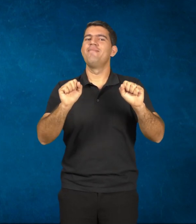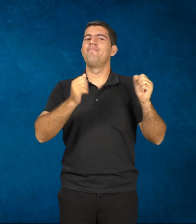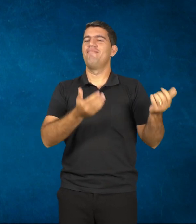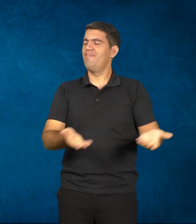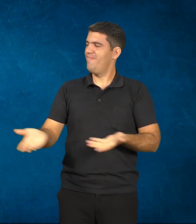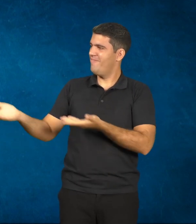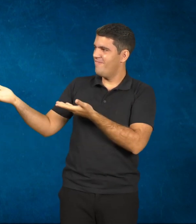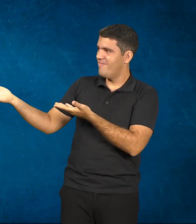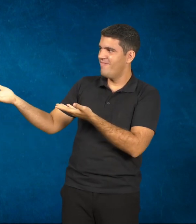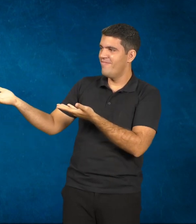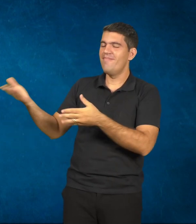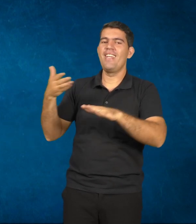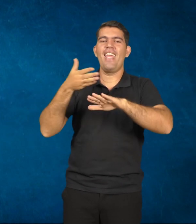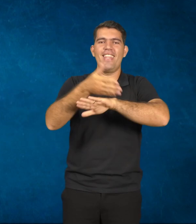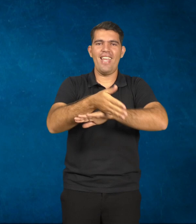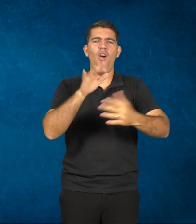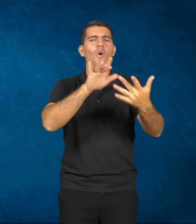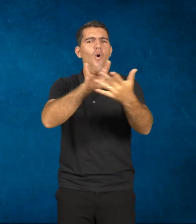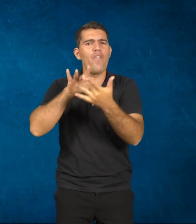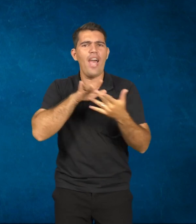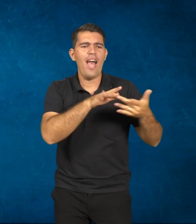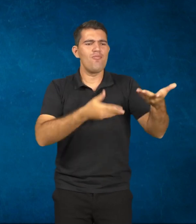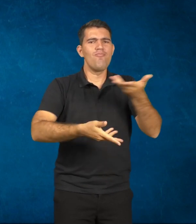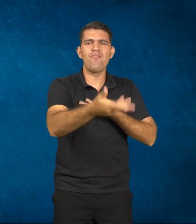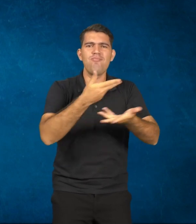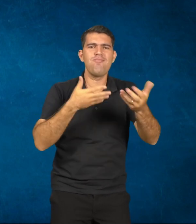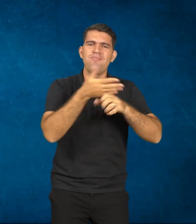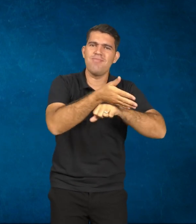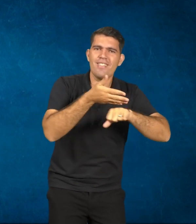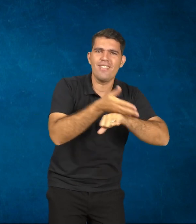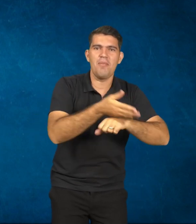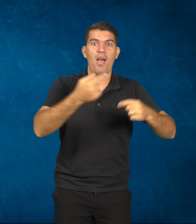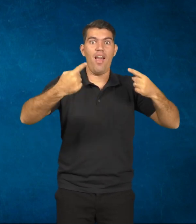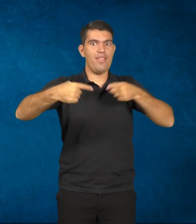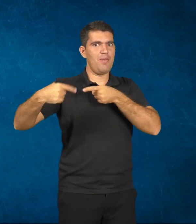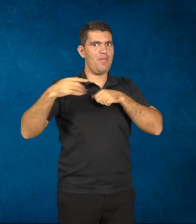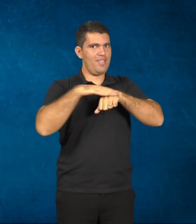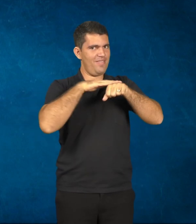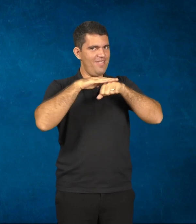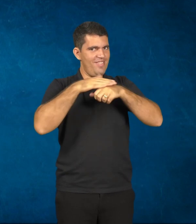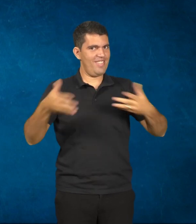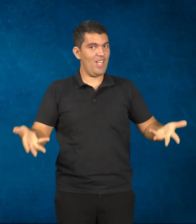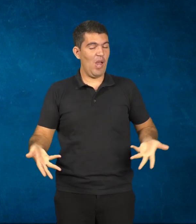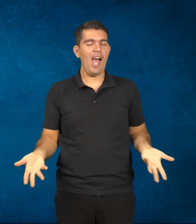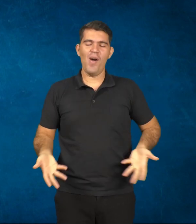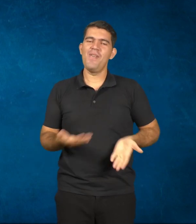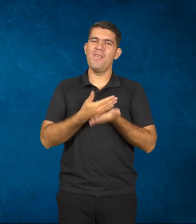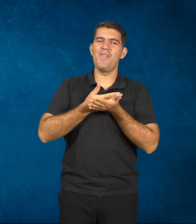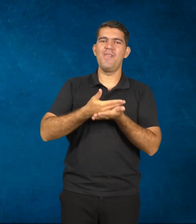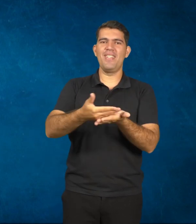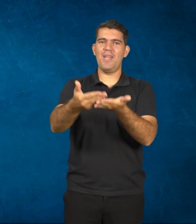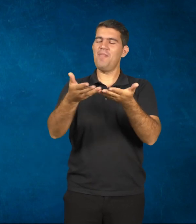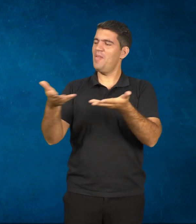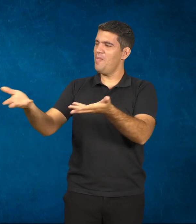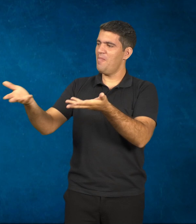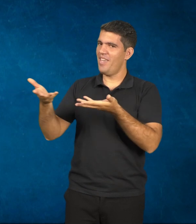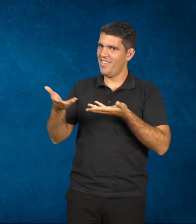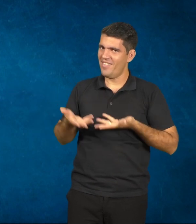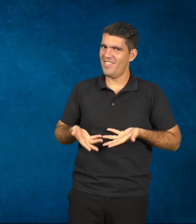entrar em contato com a gente e interagir, participar desse debate. Muito bem, vamos começar. Seja bem-vindo, professor. Muito